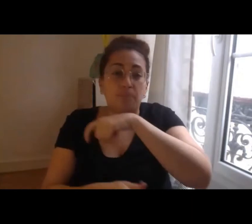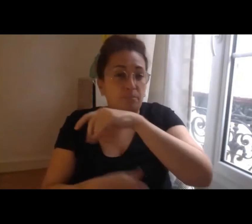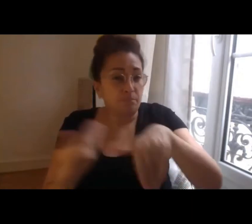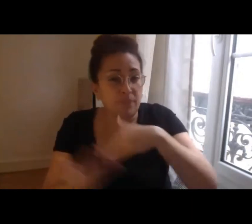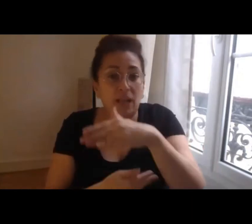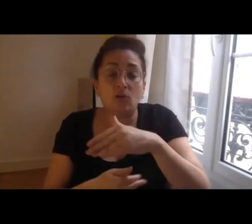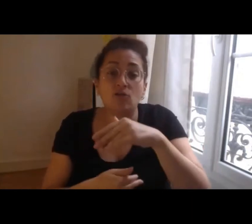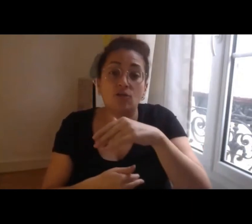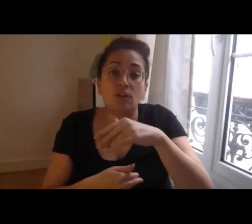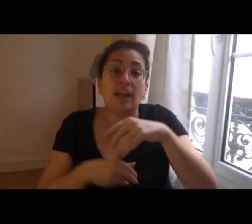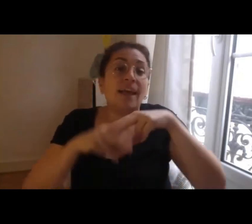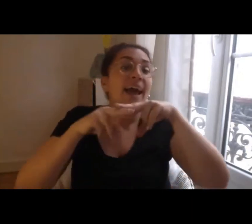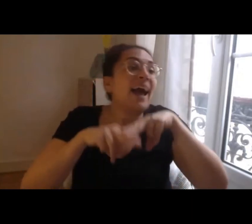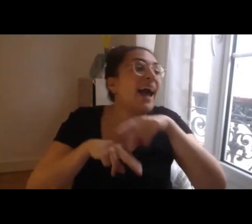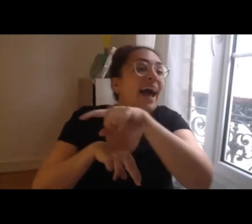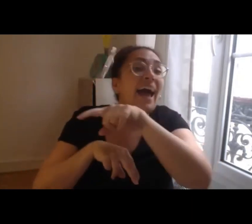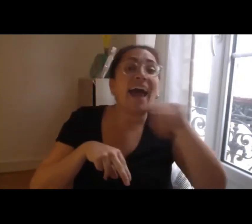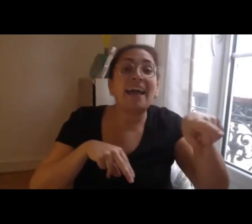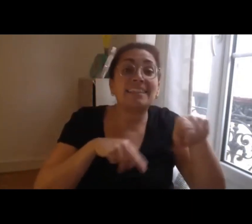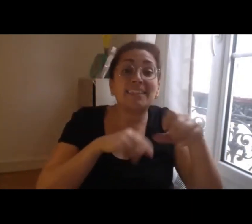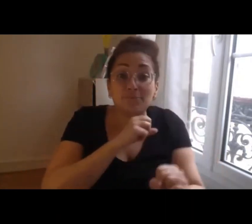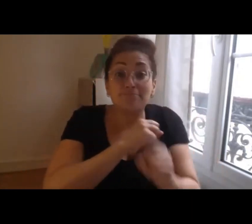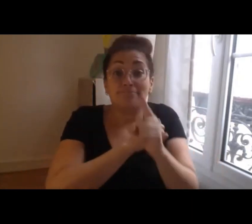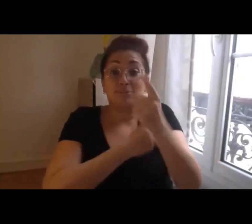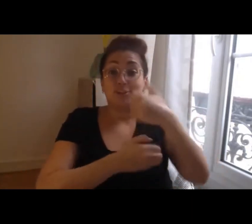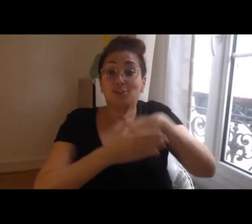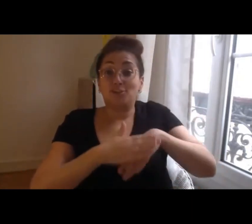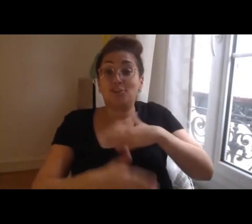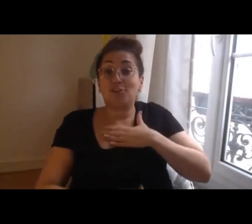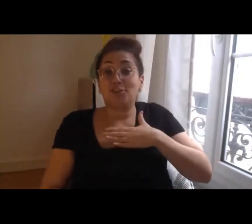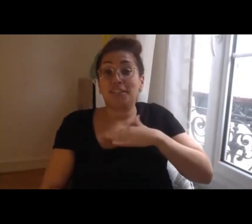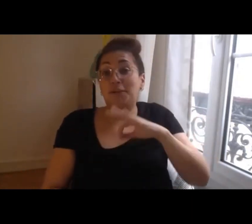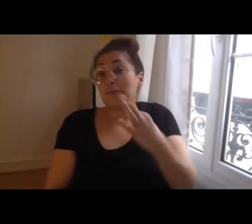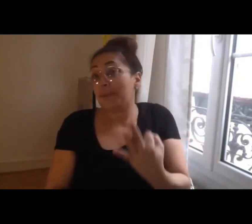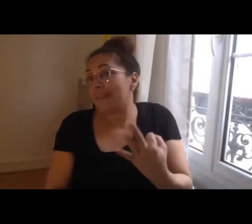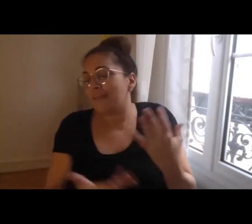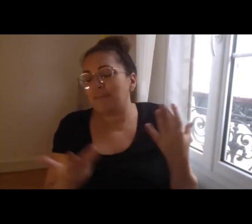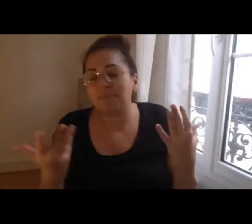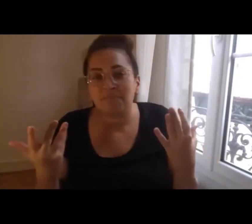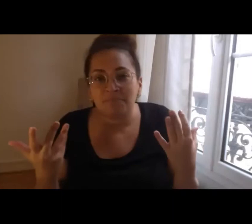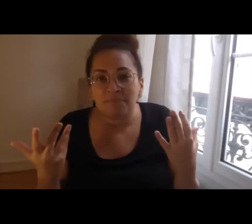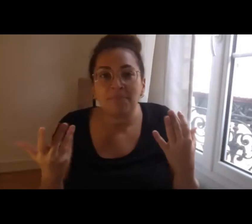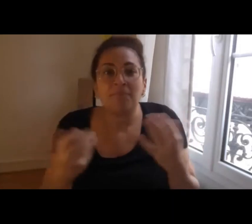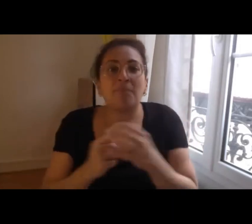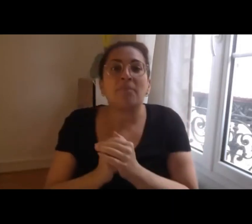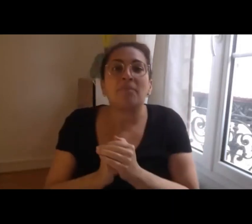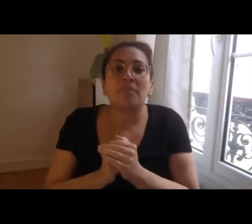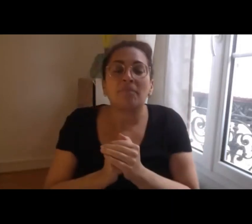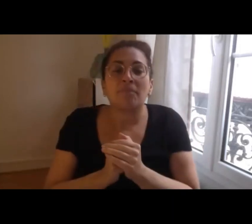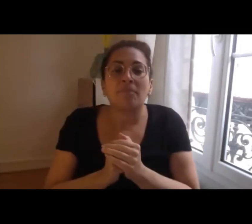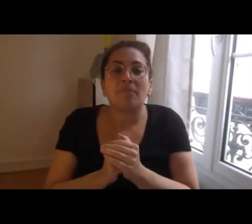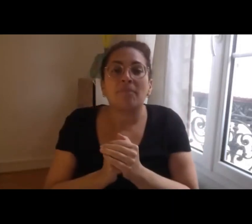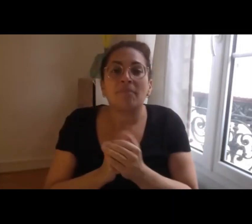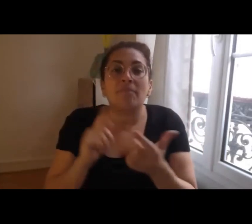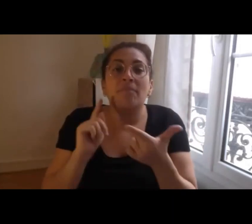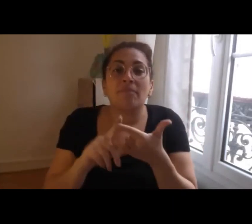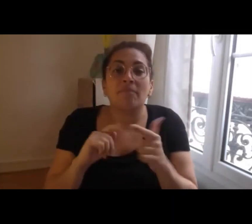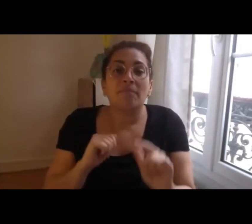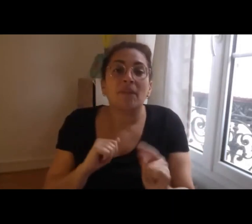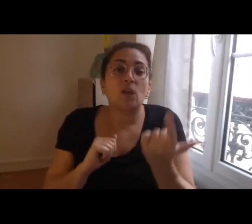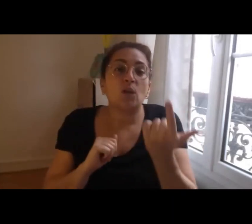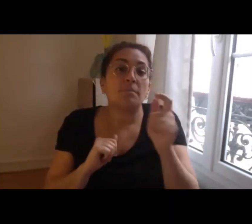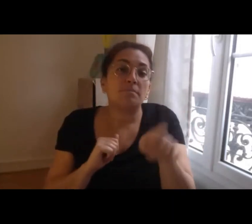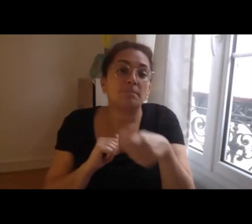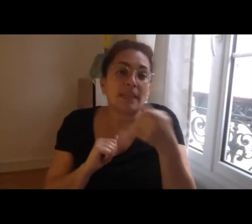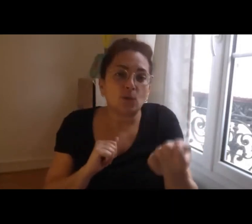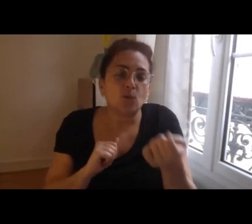classiques dans les comités de sélection de recherche et puis il y a aussi un travail d'évaluation qui